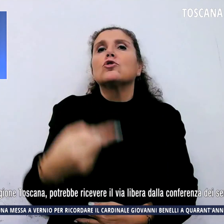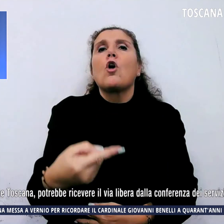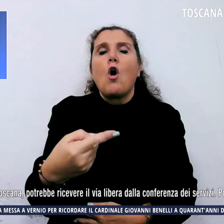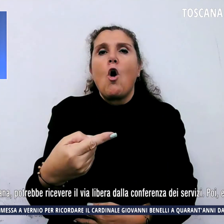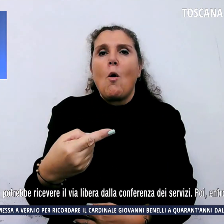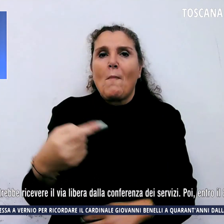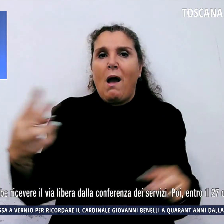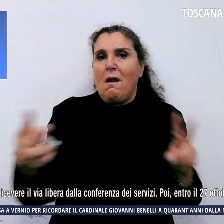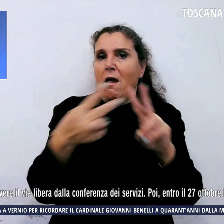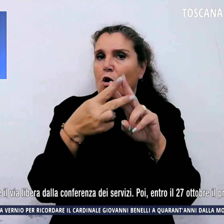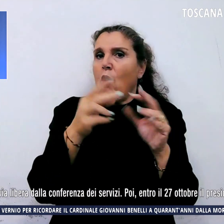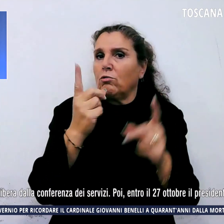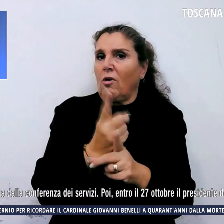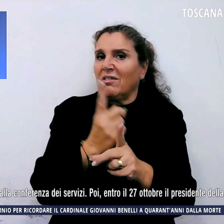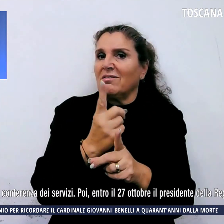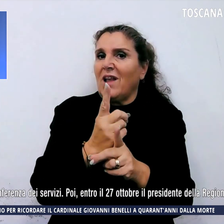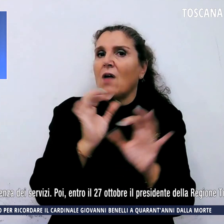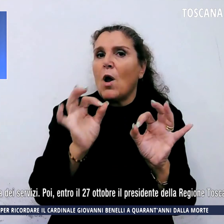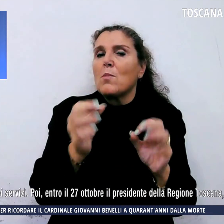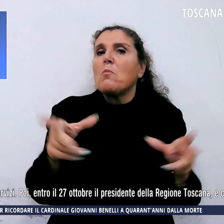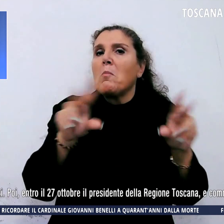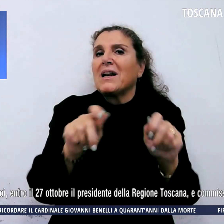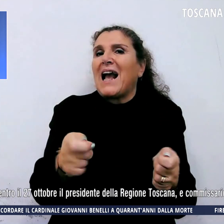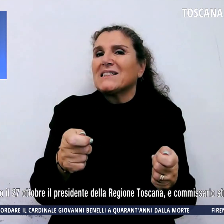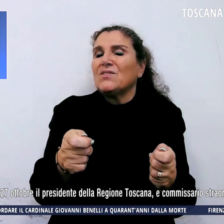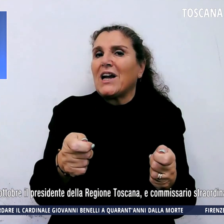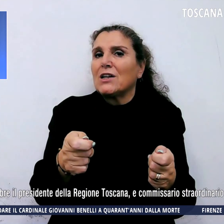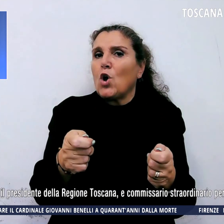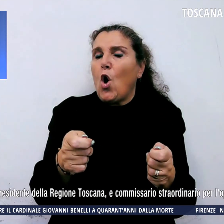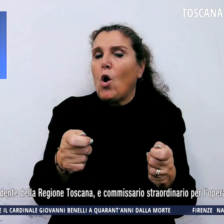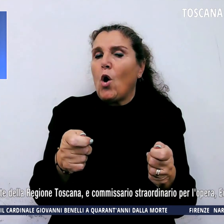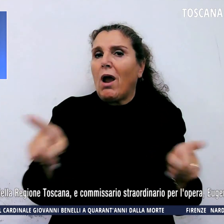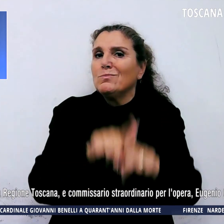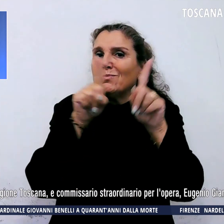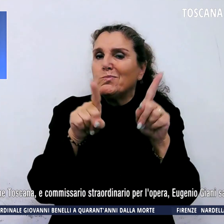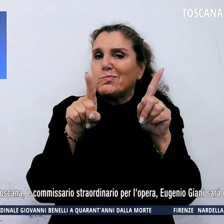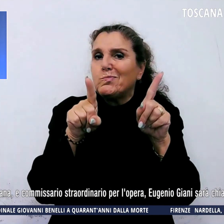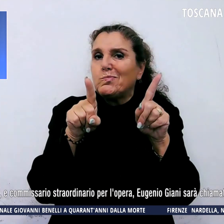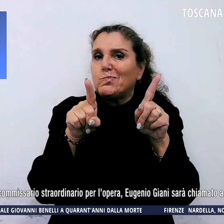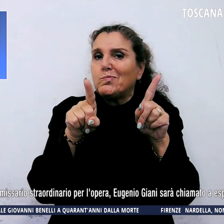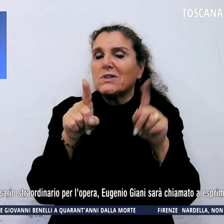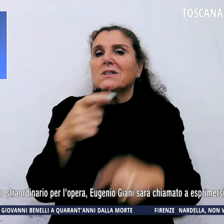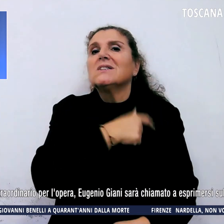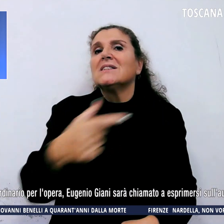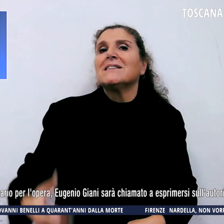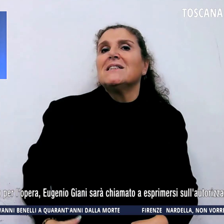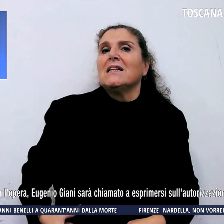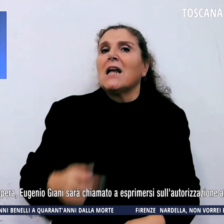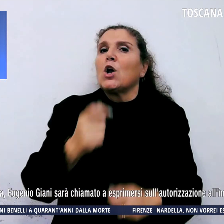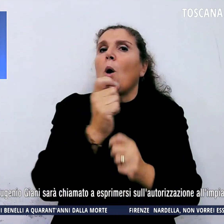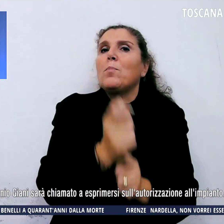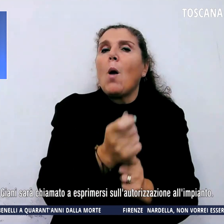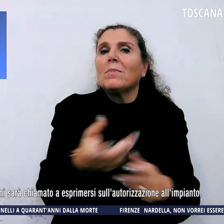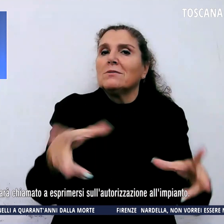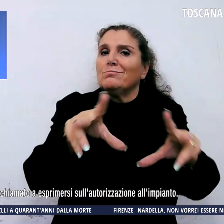proprio sul rigassificatore e intanto il sindaco di Piombino ribadisce il